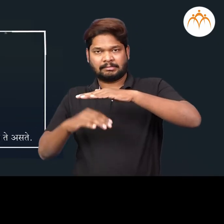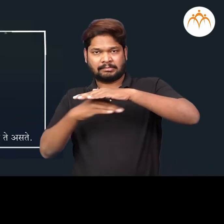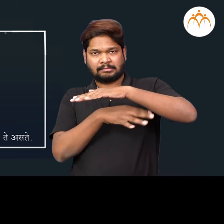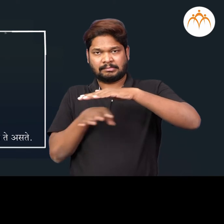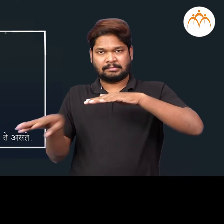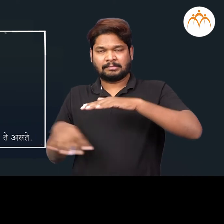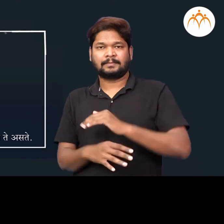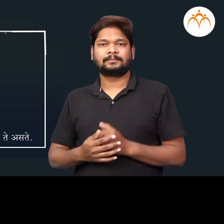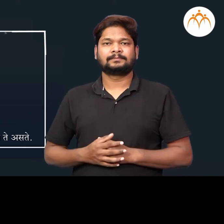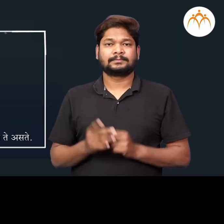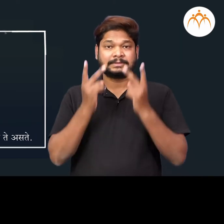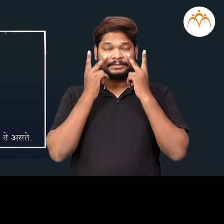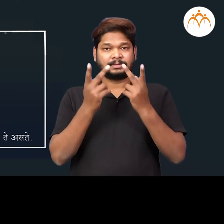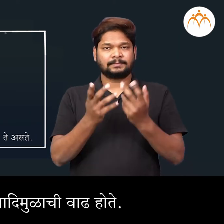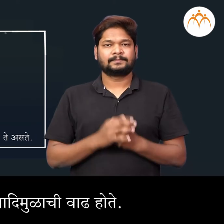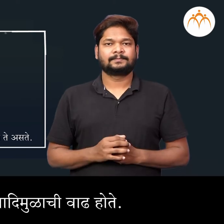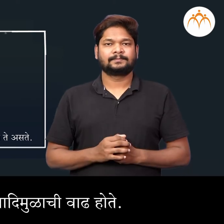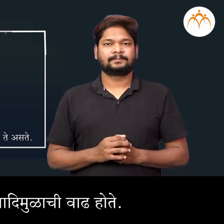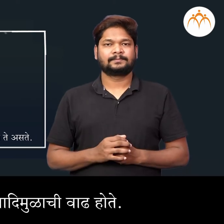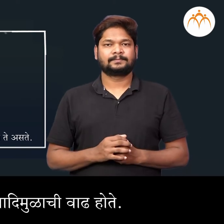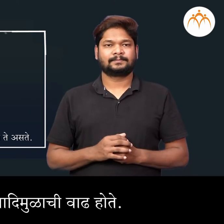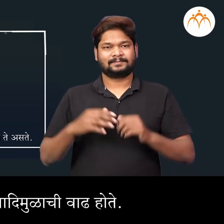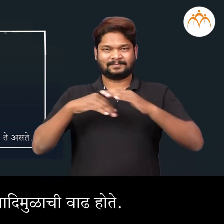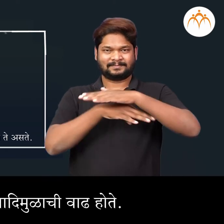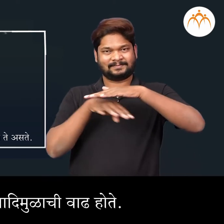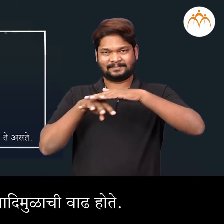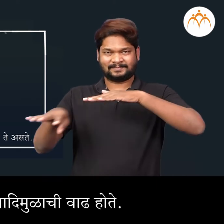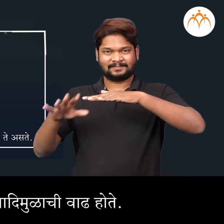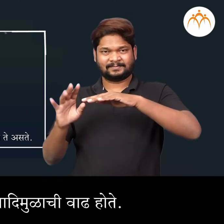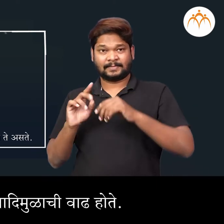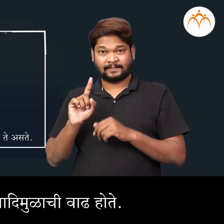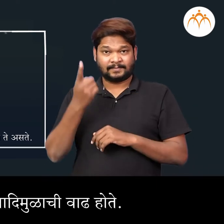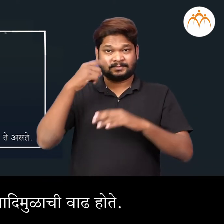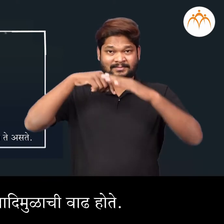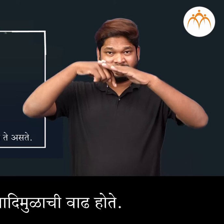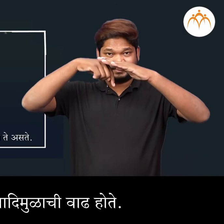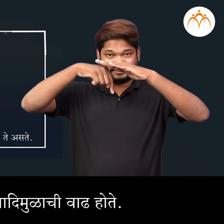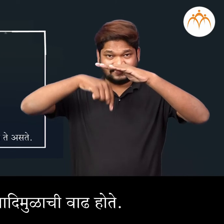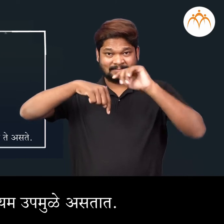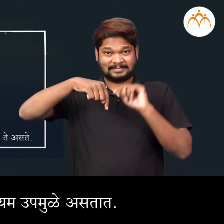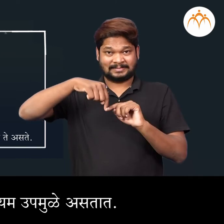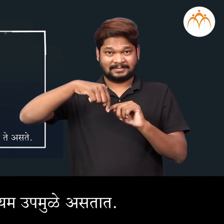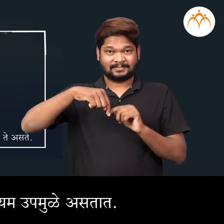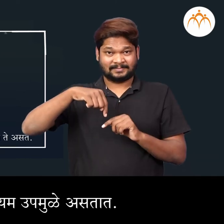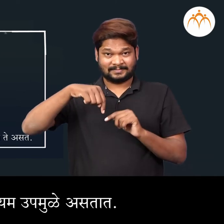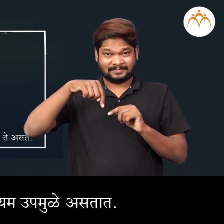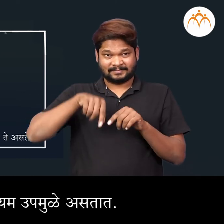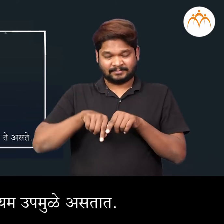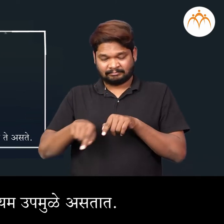एक सोटमूला मदे आदी मुलाची वाड़ होते प्राथमेक आणि दुयम